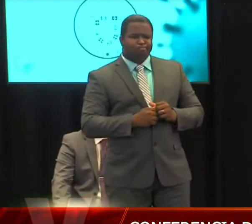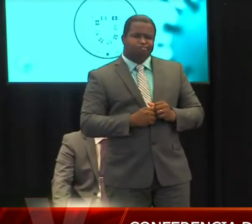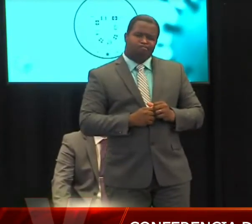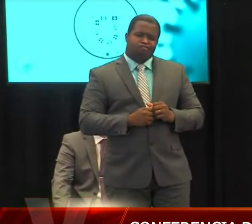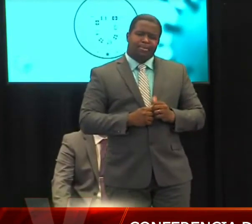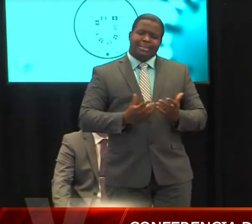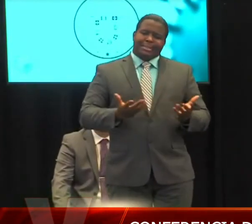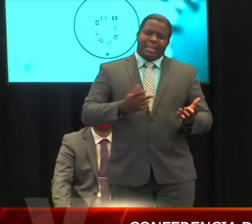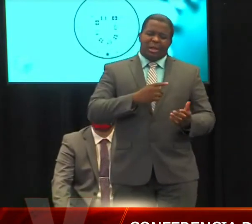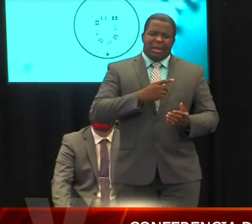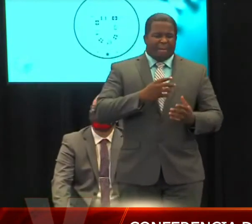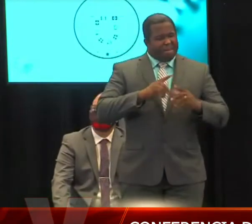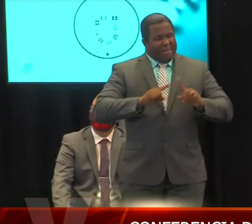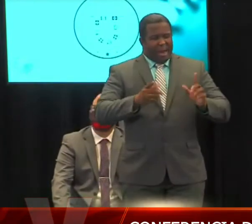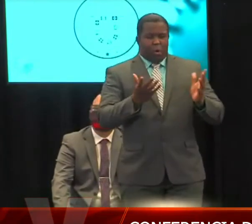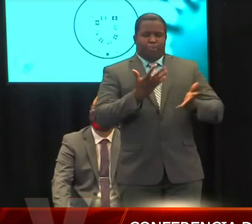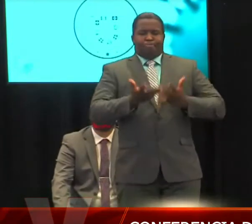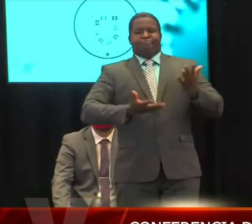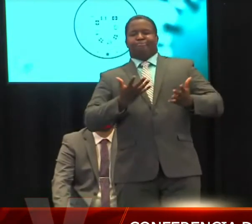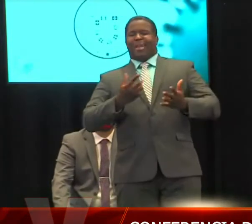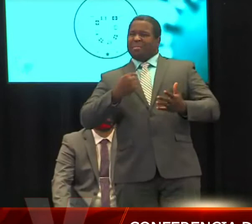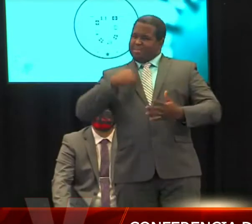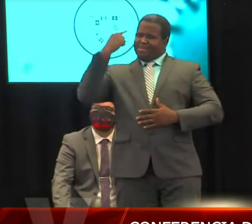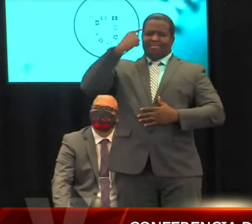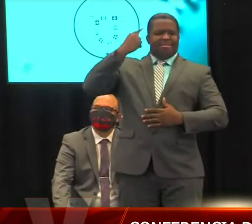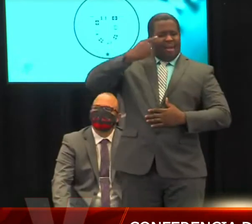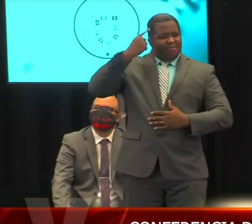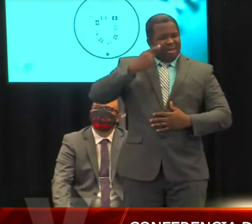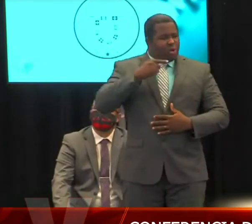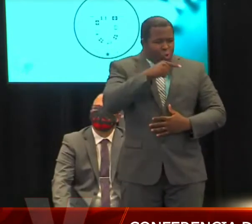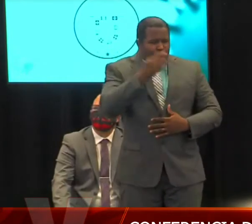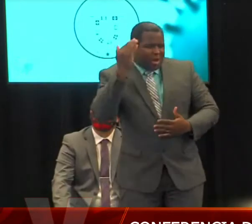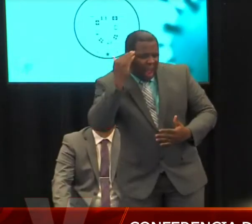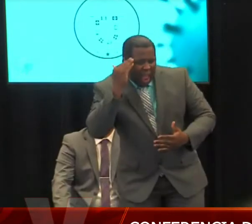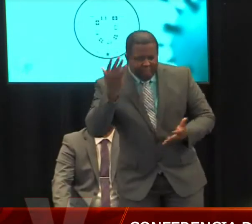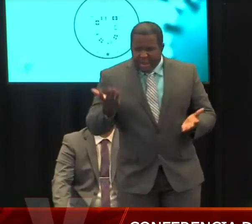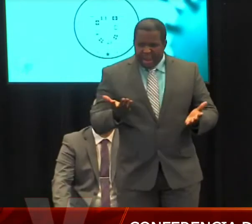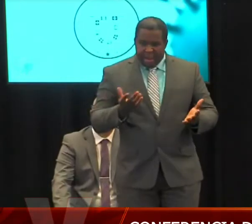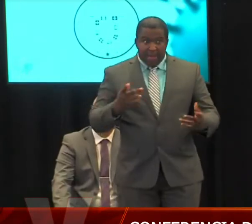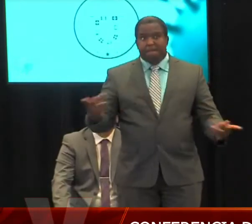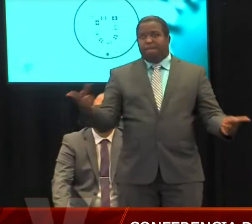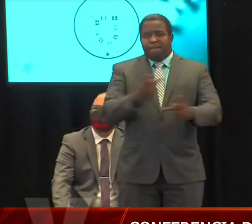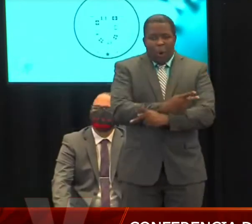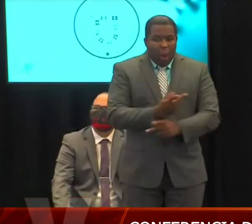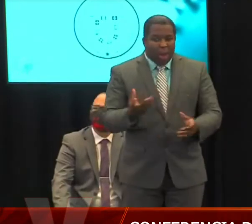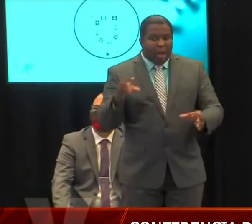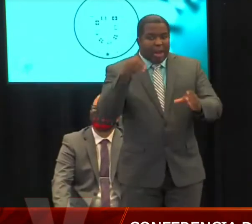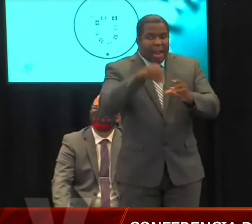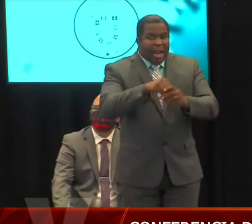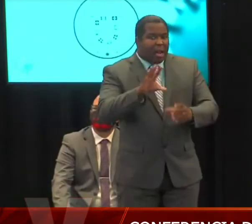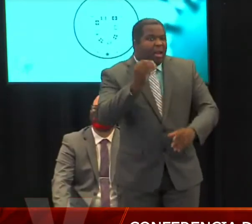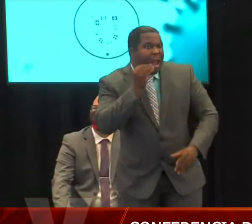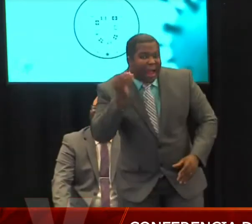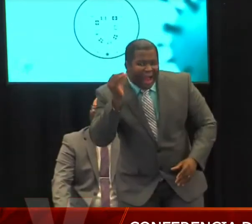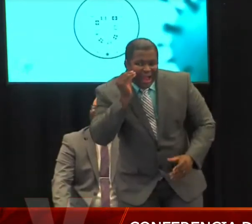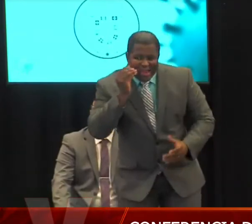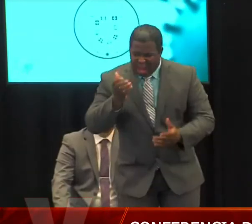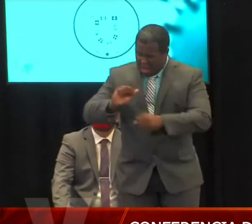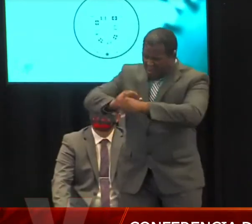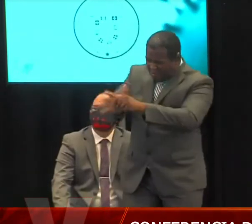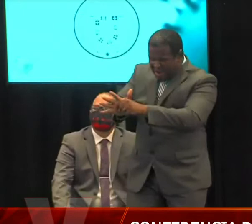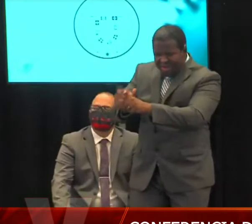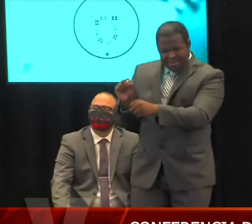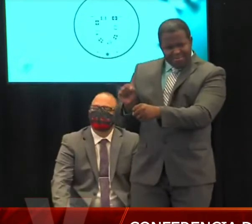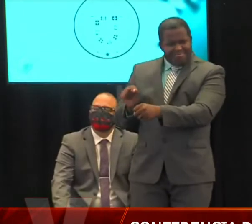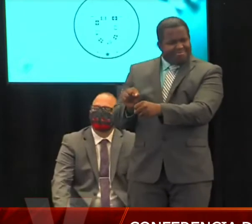reuniones familiares. Bueno, yo creo que ha salido, inclusive el secretario puede hablar obviamente de la parte del contact tracing del Departamento de